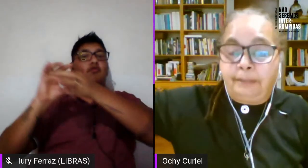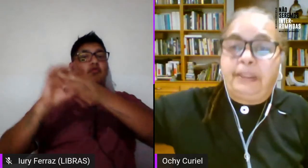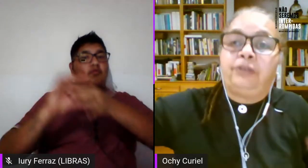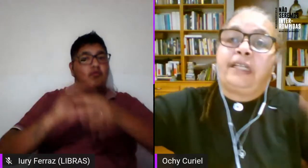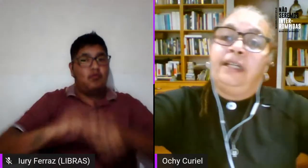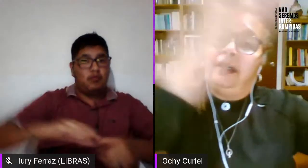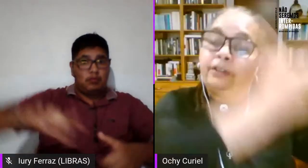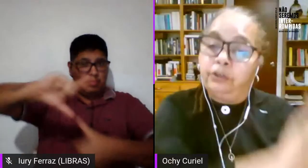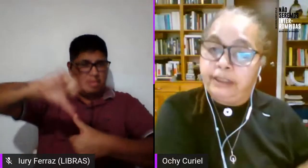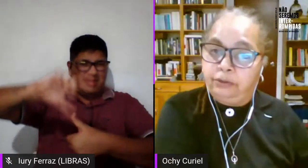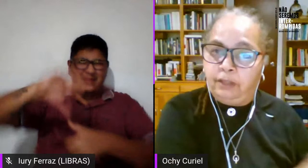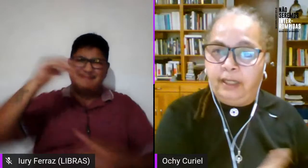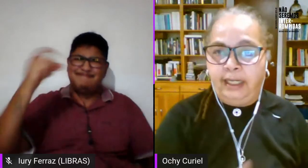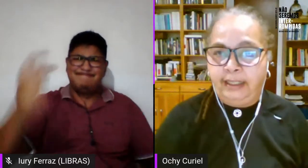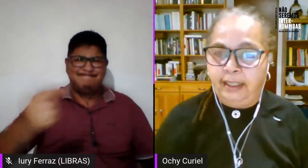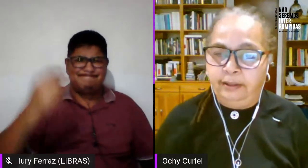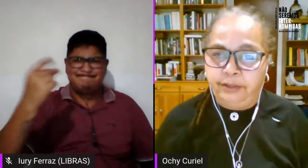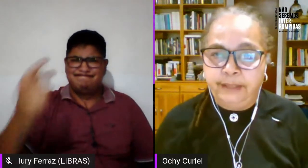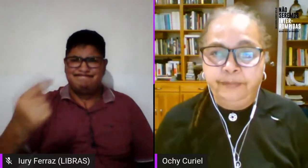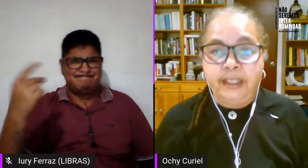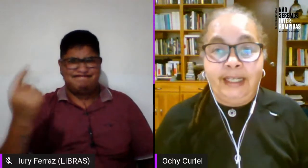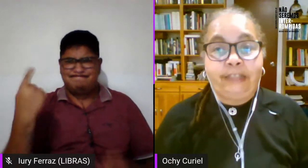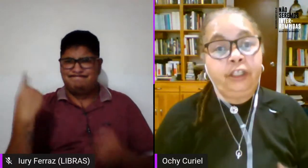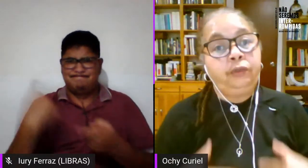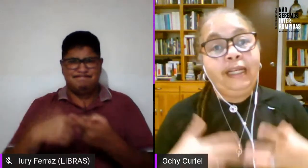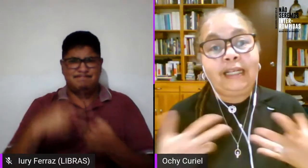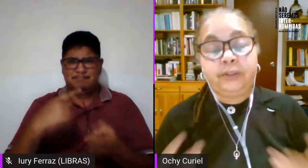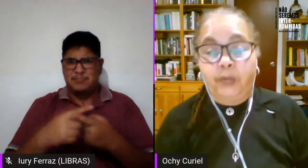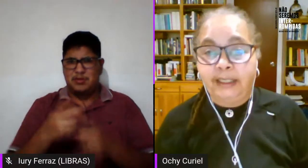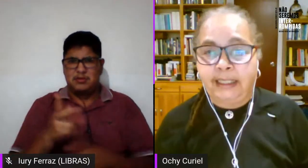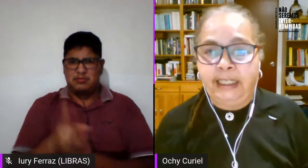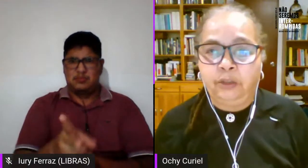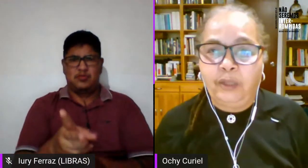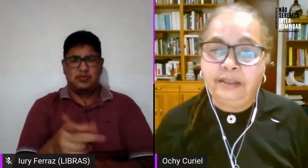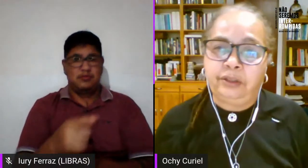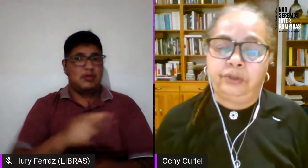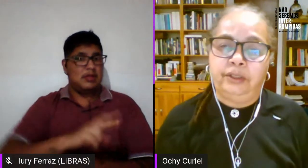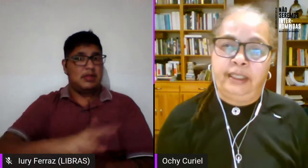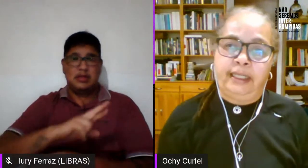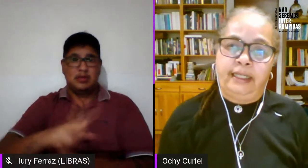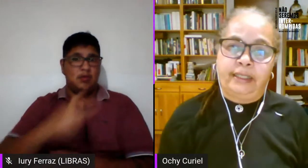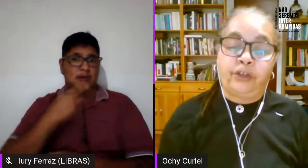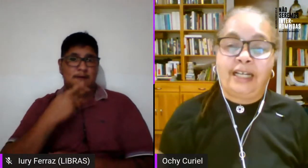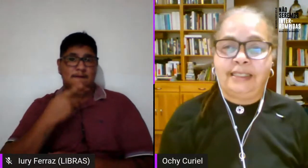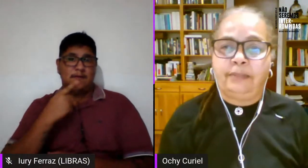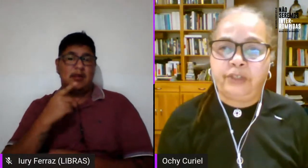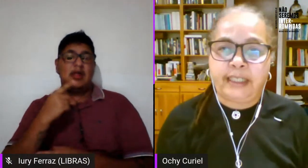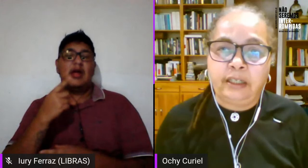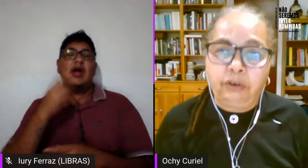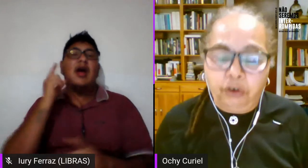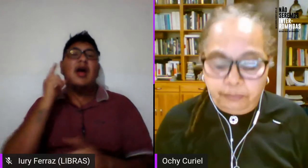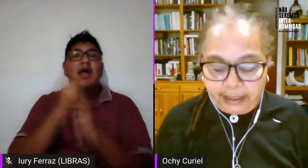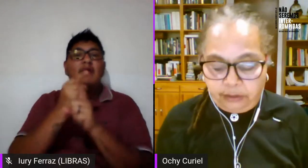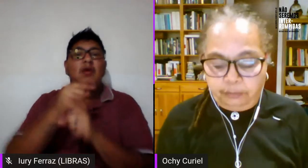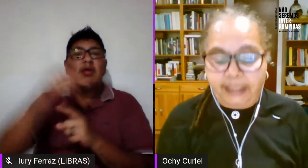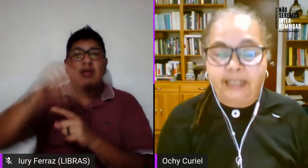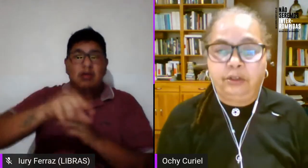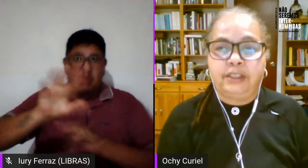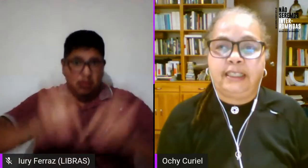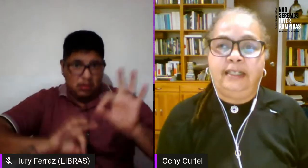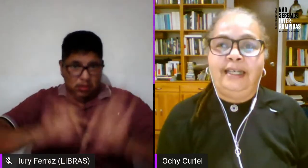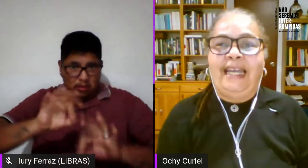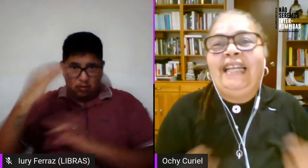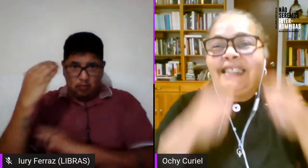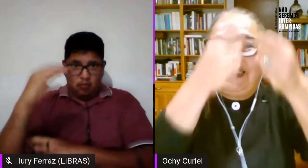larga data pero que continuaba al día de hoy entonces no es casual que en el encuentro que organizamos aquí en Colombia en el